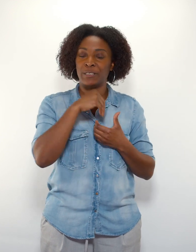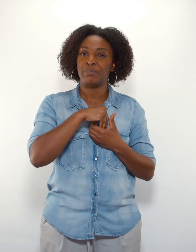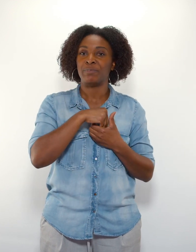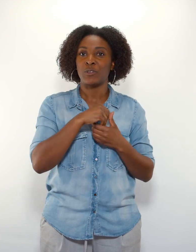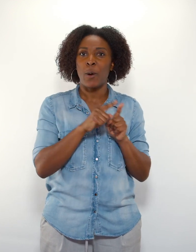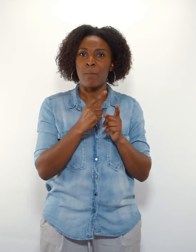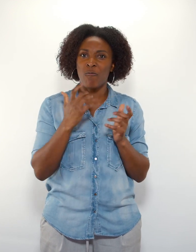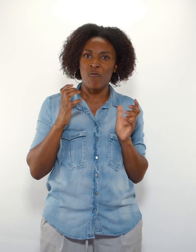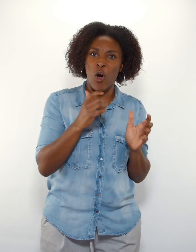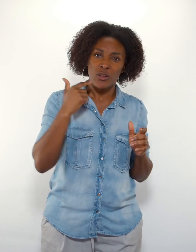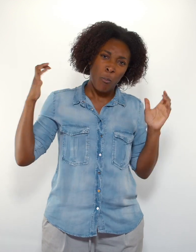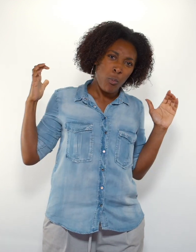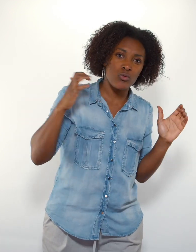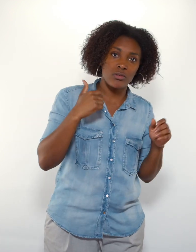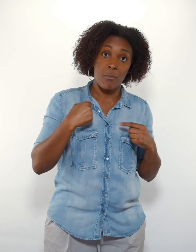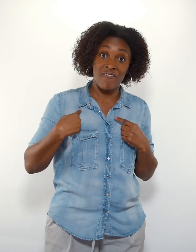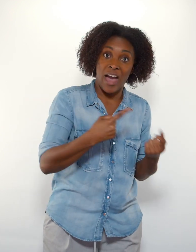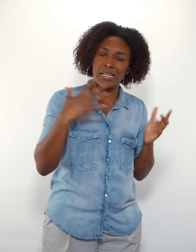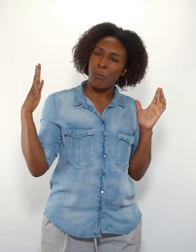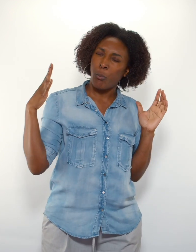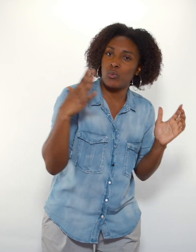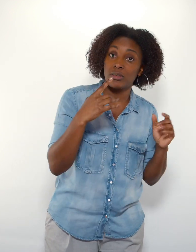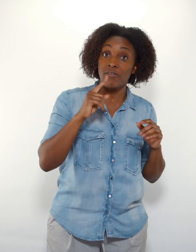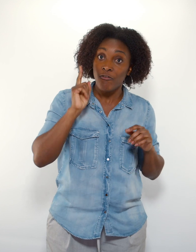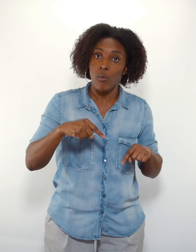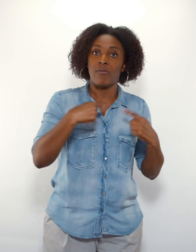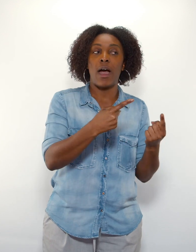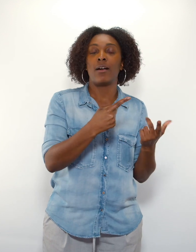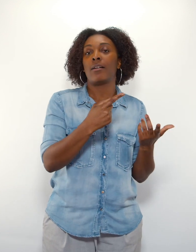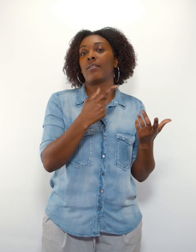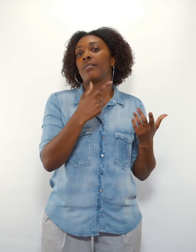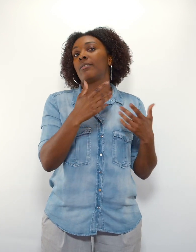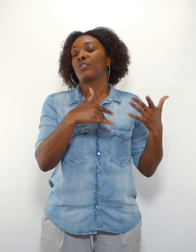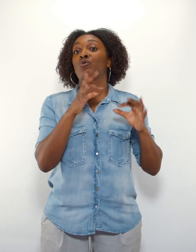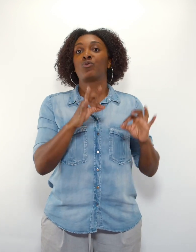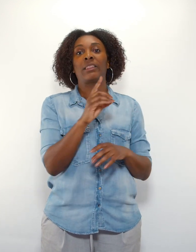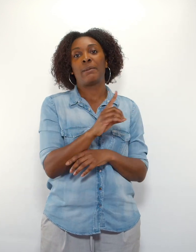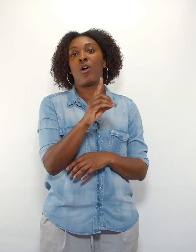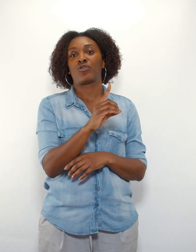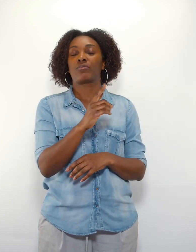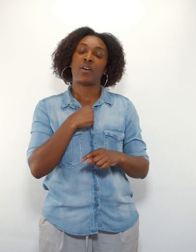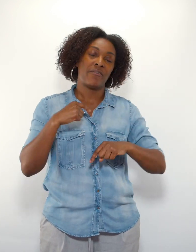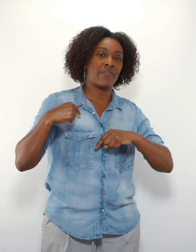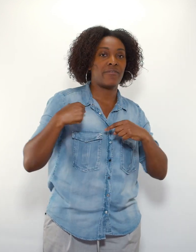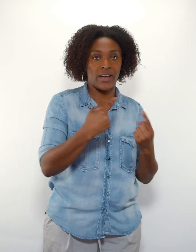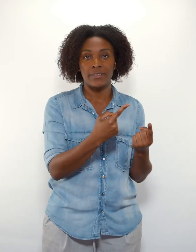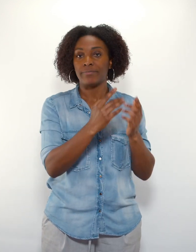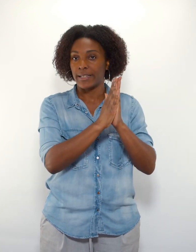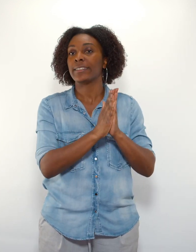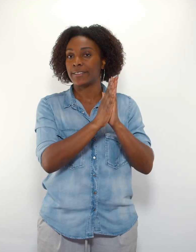cœur, il y avait comme une force en moi qui me poussait à me rendre à ce lieu de culte. Donc, le dimanche est arrivé, je me suis rendu à l